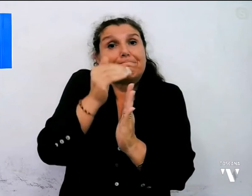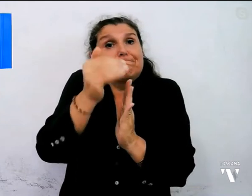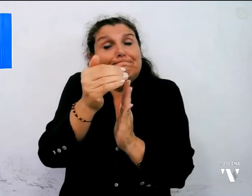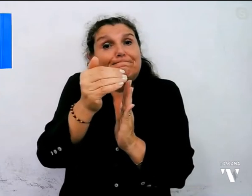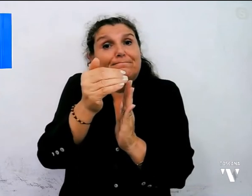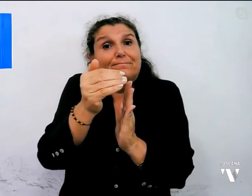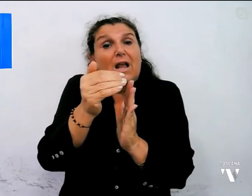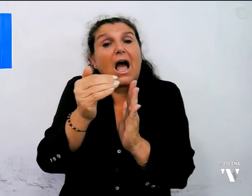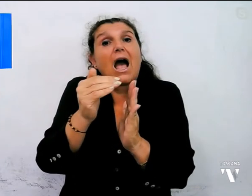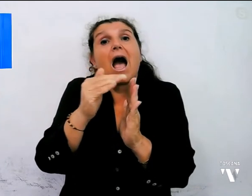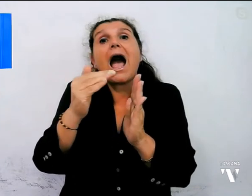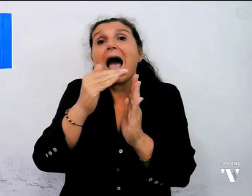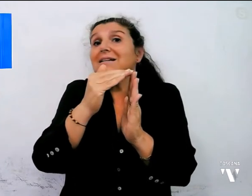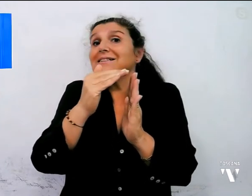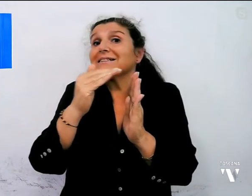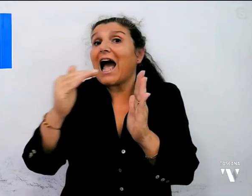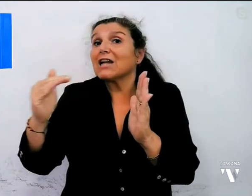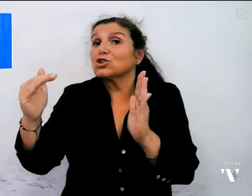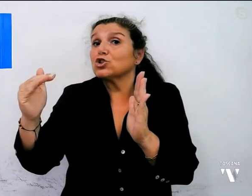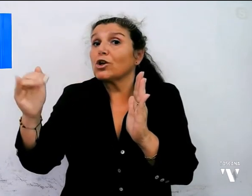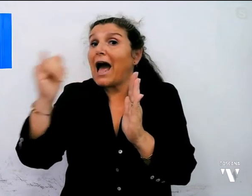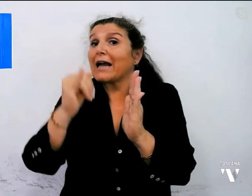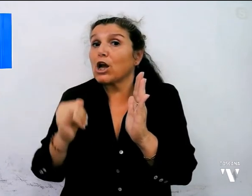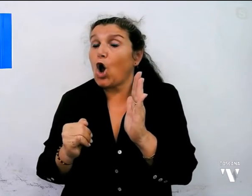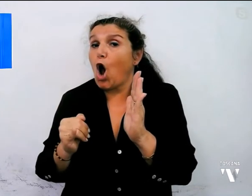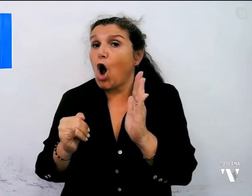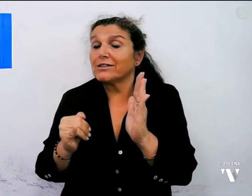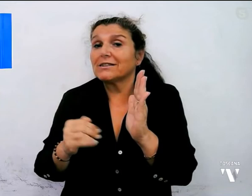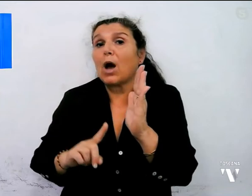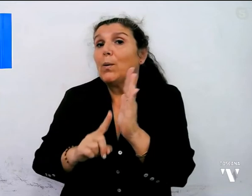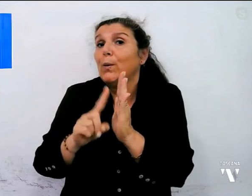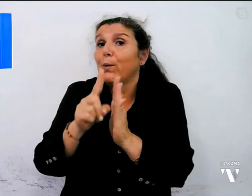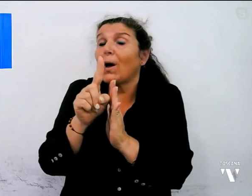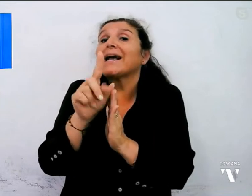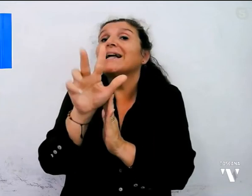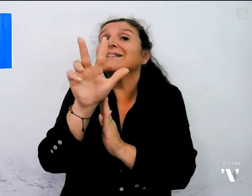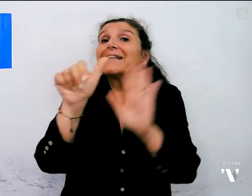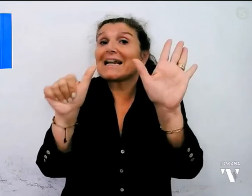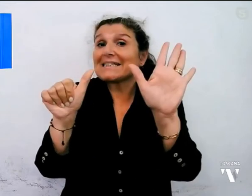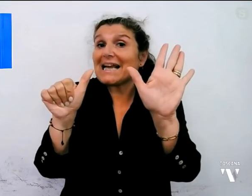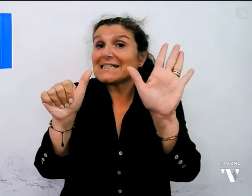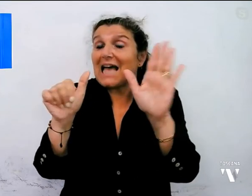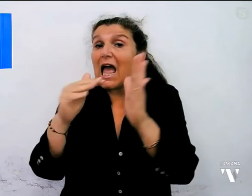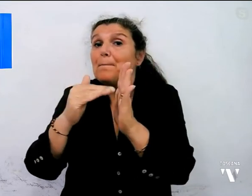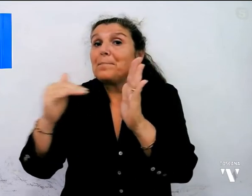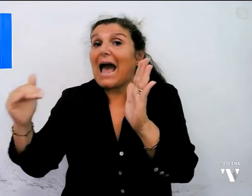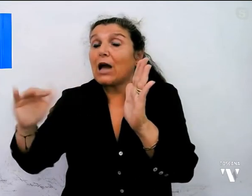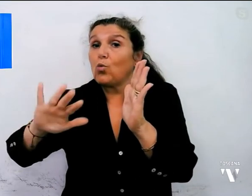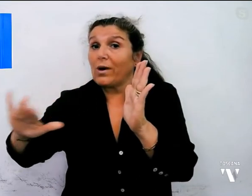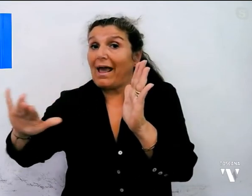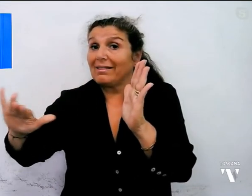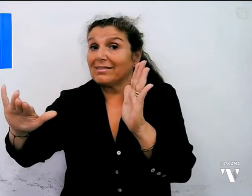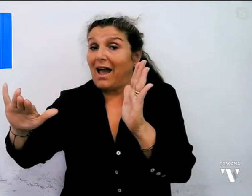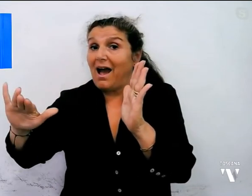rimangono stazionarie lungo la costa le punte saranno anche di 36 gradi nelle pianure più dell'interno i valori